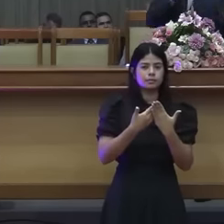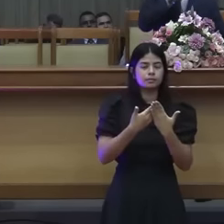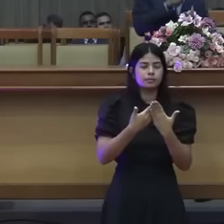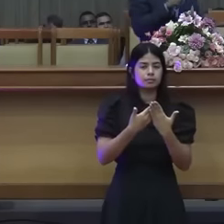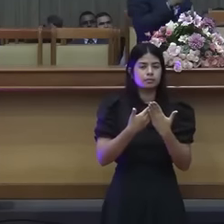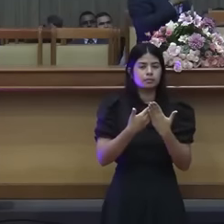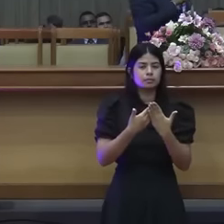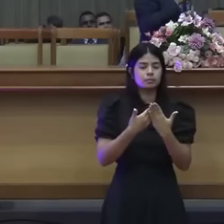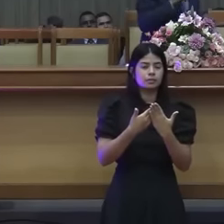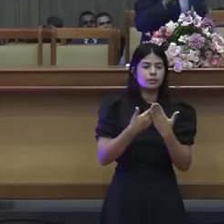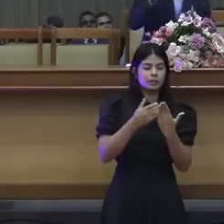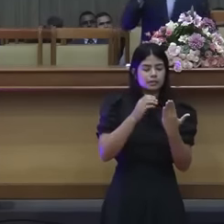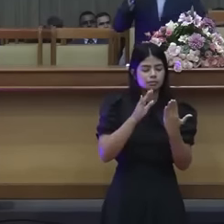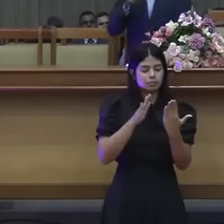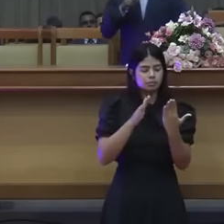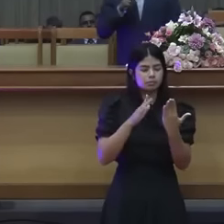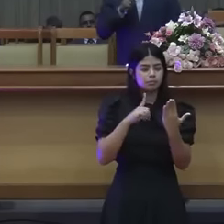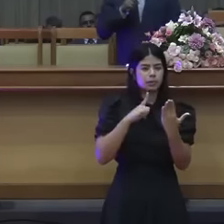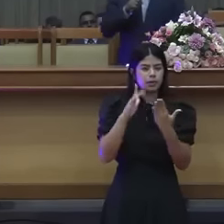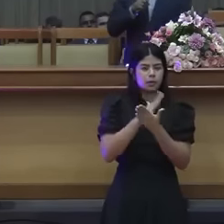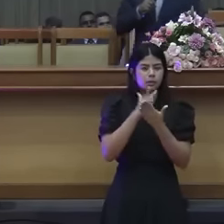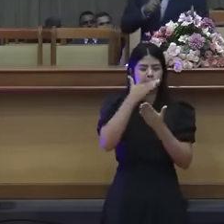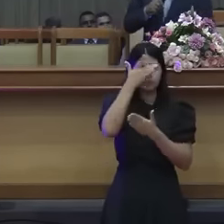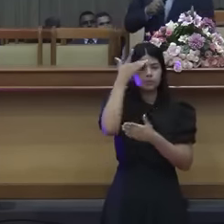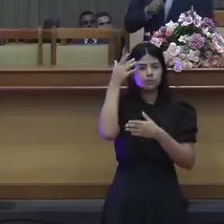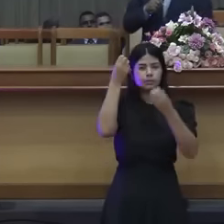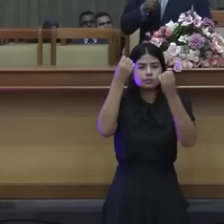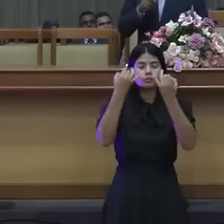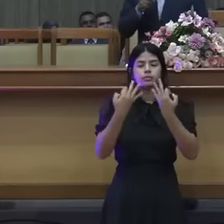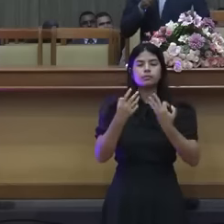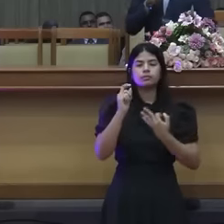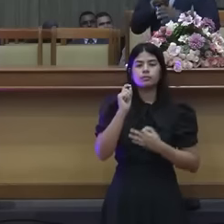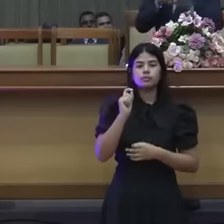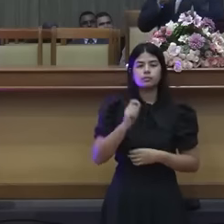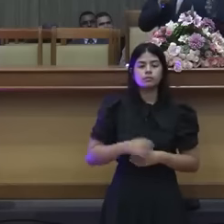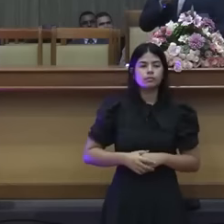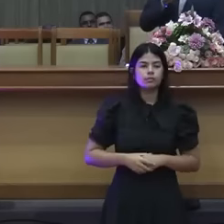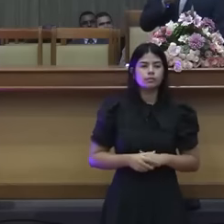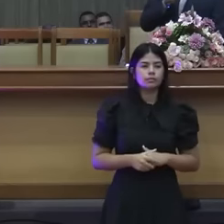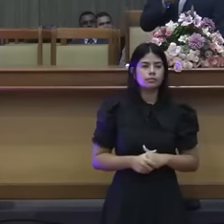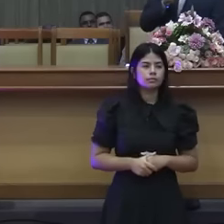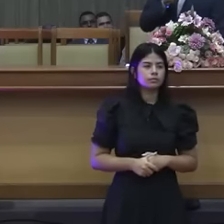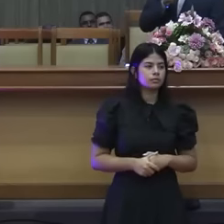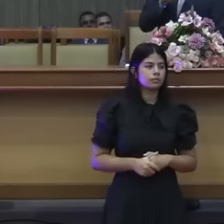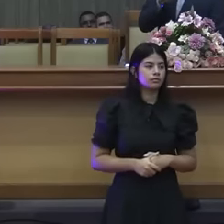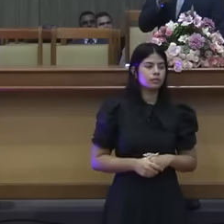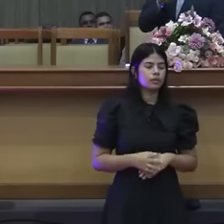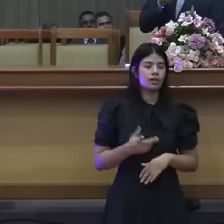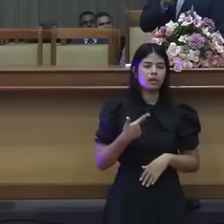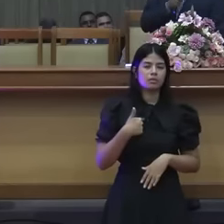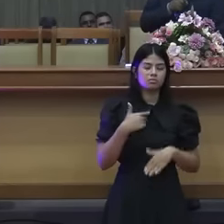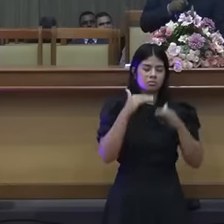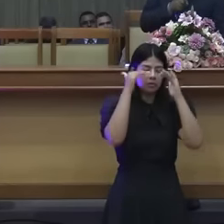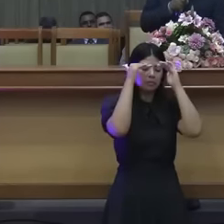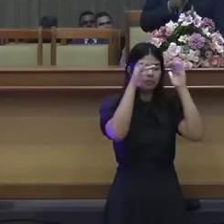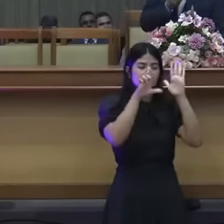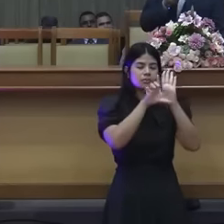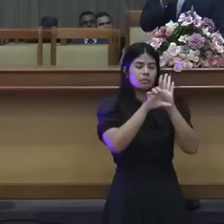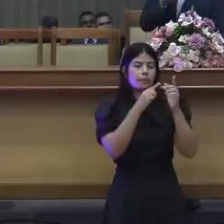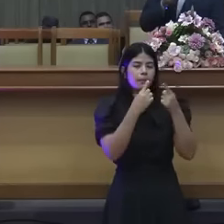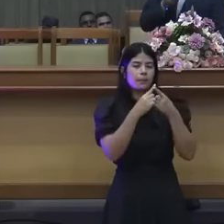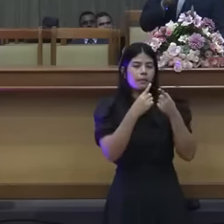Senão, não vai dar certo. Tem gente que diz assim, olha, e eu não vou entrar nesse mérito aqui, eu sei que muitos irmãos